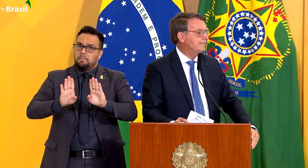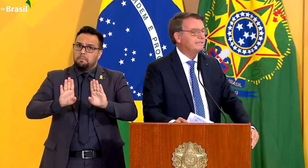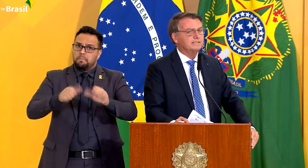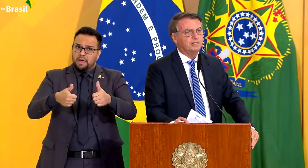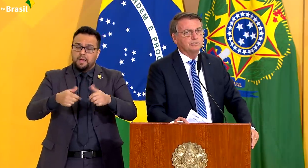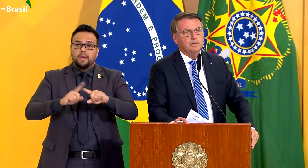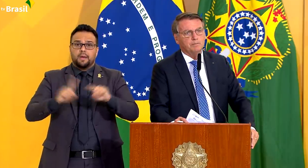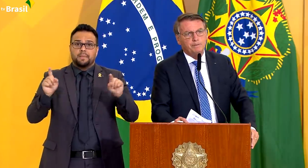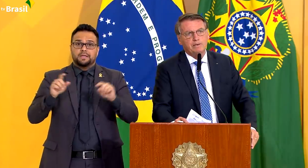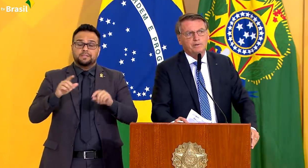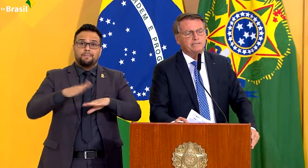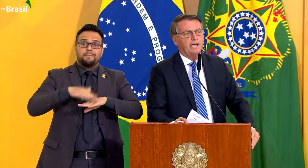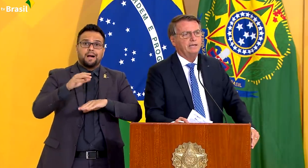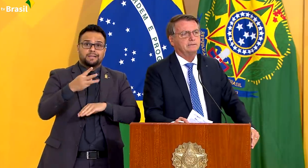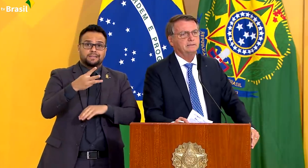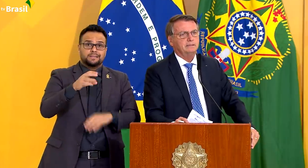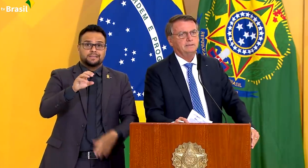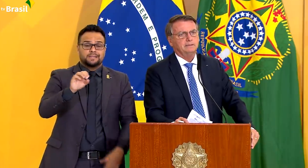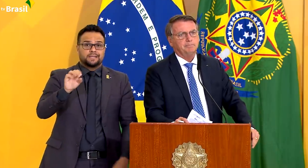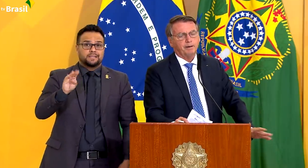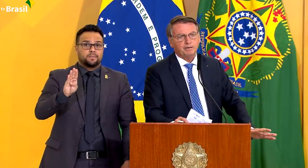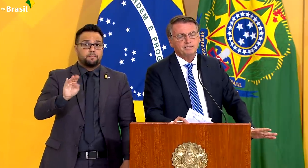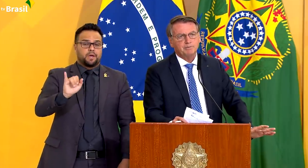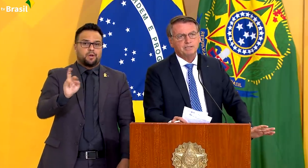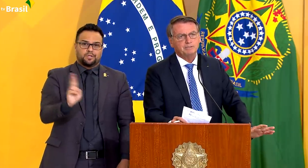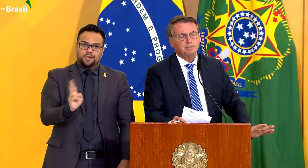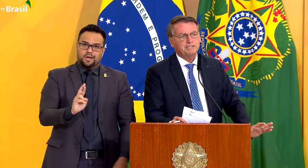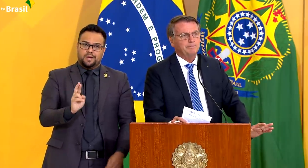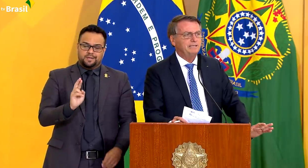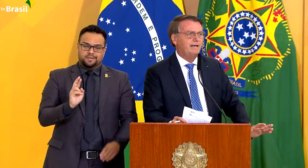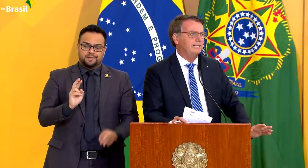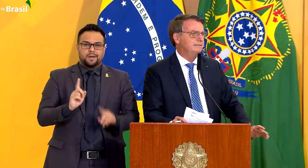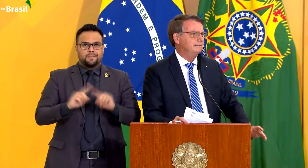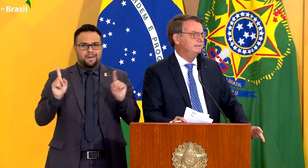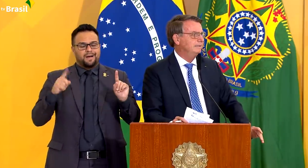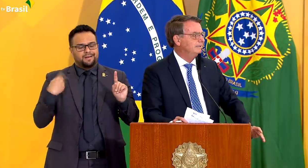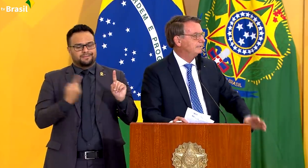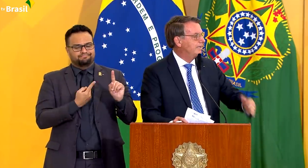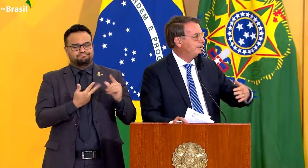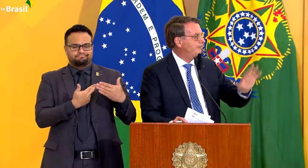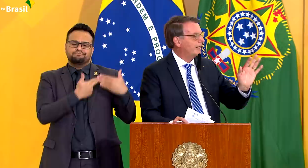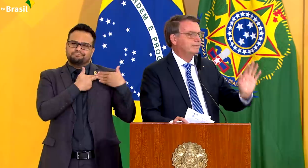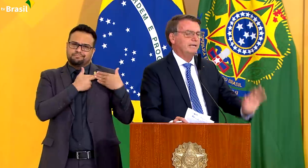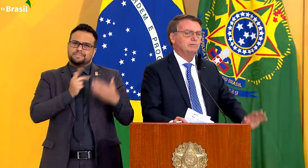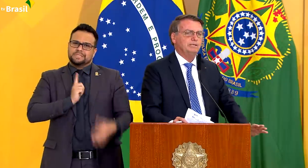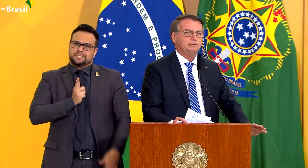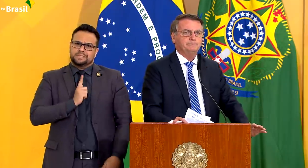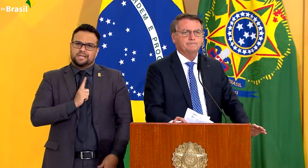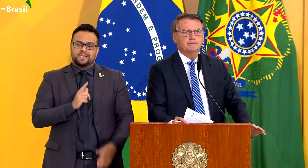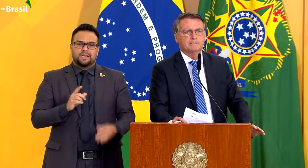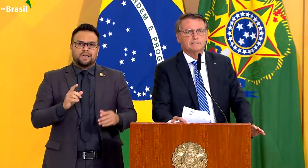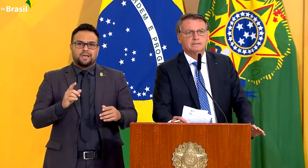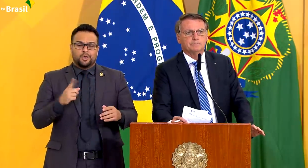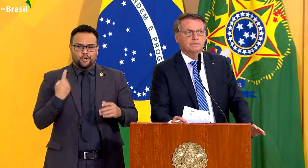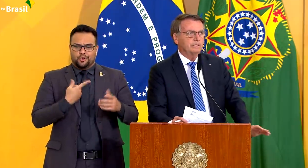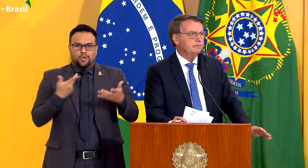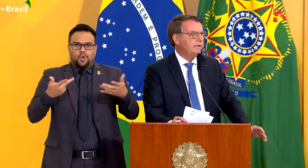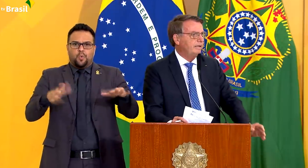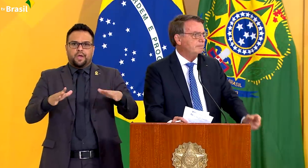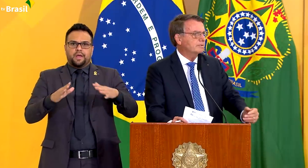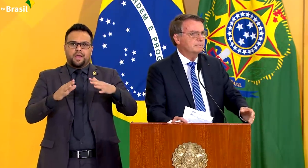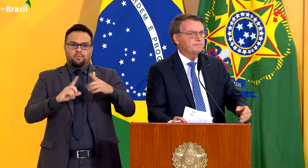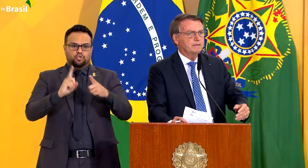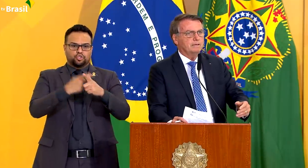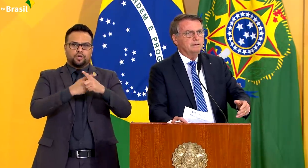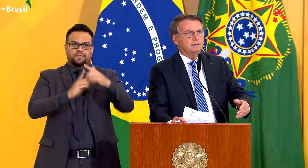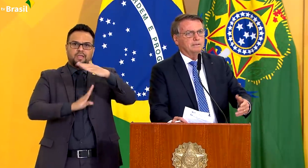corrente de mais de 300 bilhões de reais. Mas nós temos responsabilidade. Ninguém quer furar teto nenhum. Porque nós